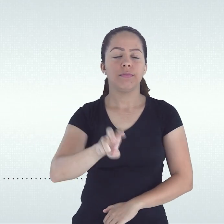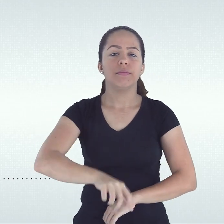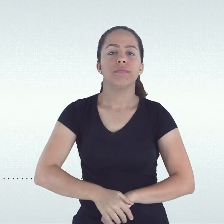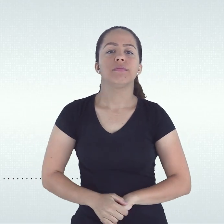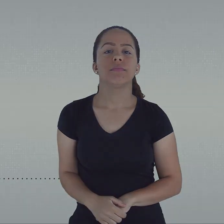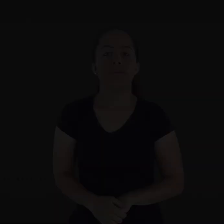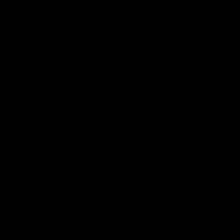de 6º de 6º de 8º de 8º Obrigado.